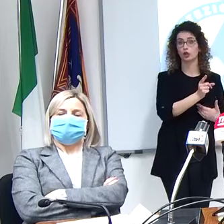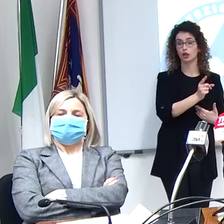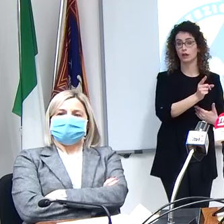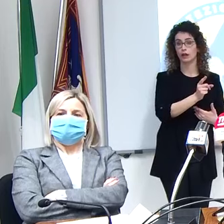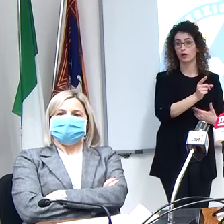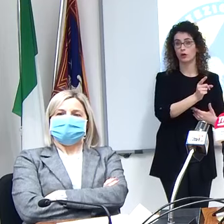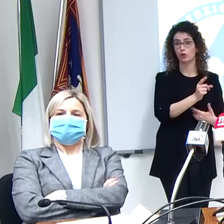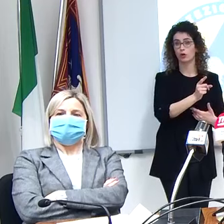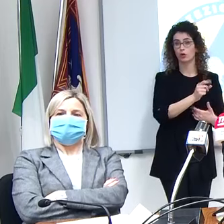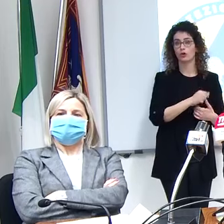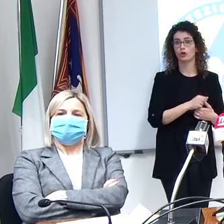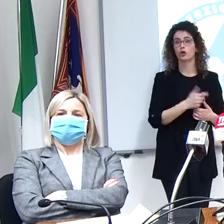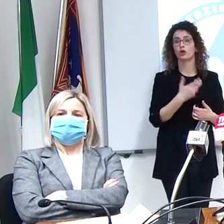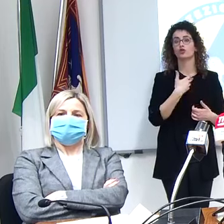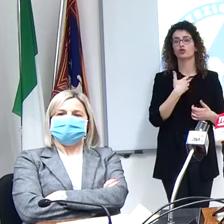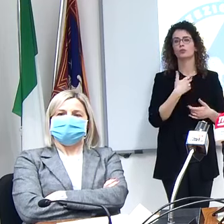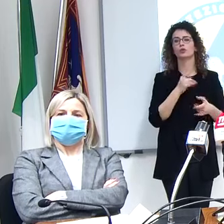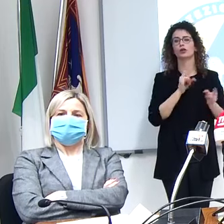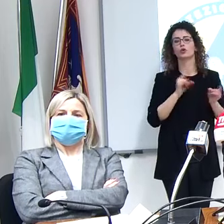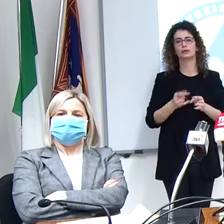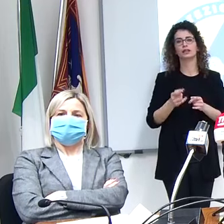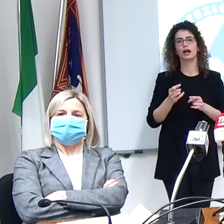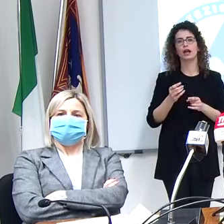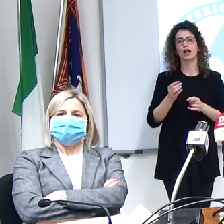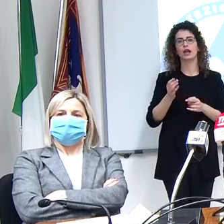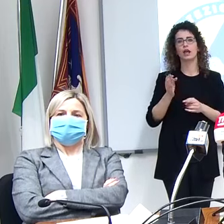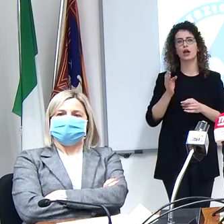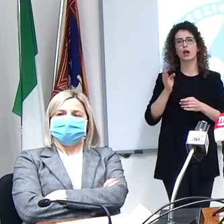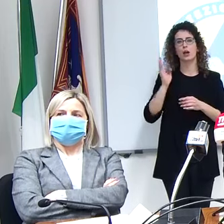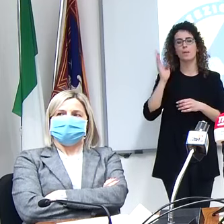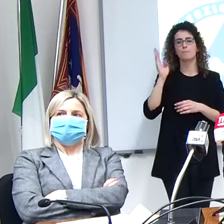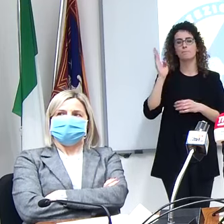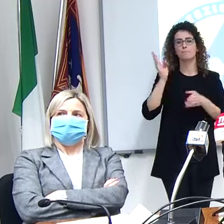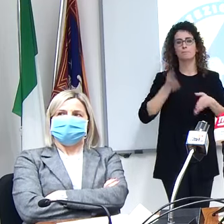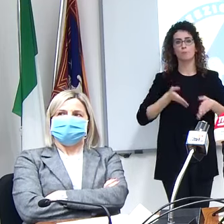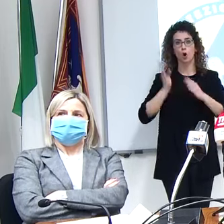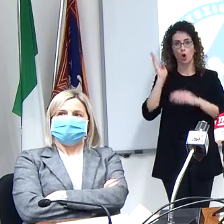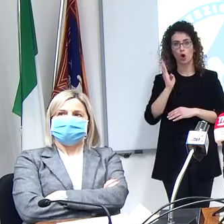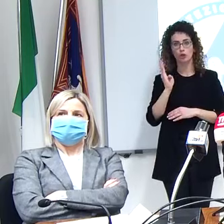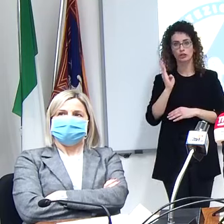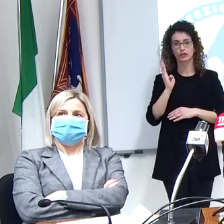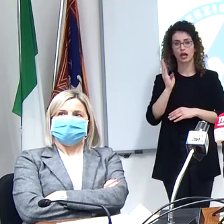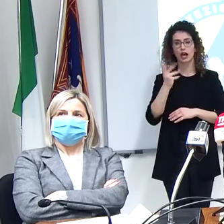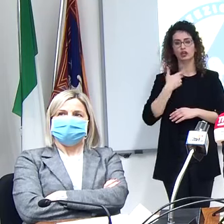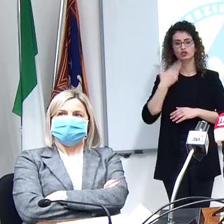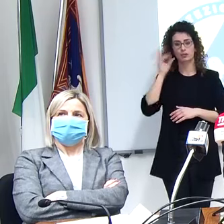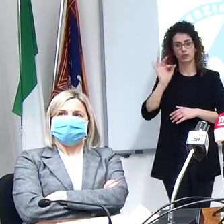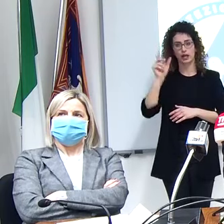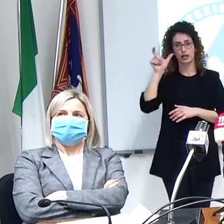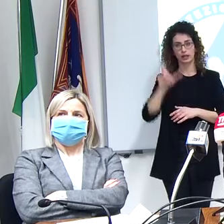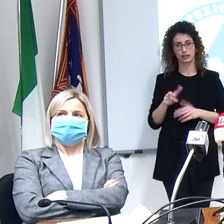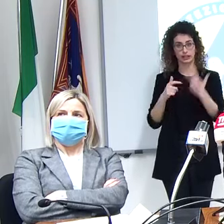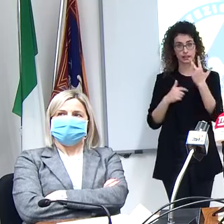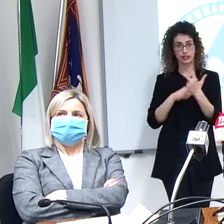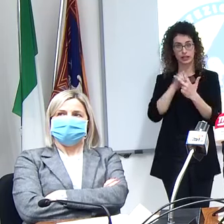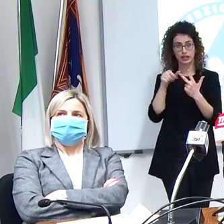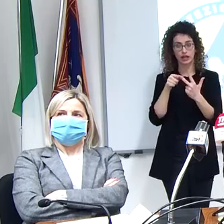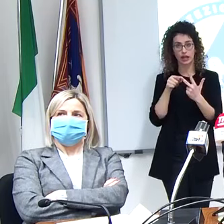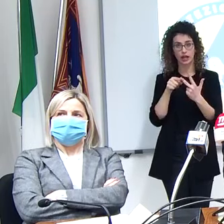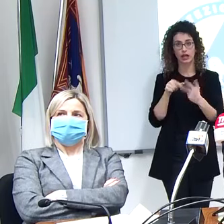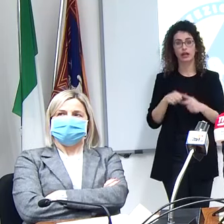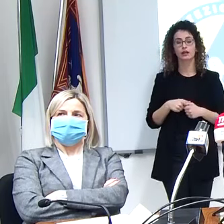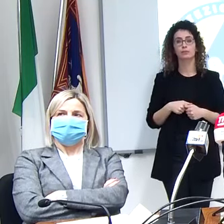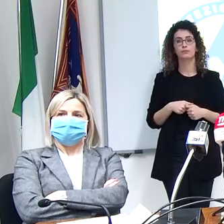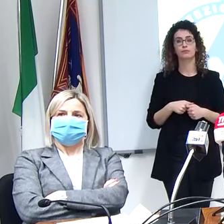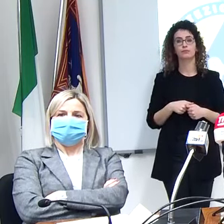ospedale di Bologna che ha tre aspetti di questo policlinico che hanno sostanzialmente